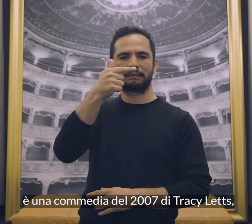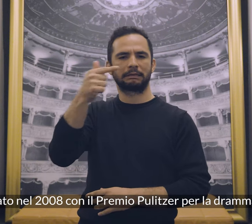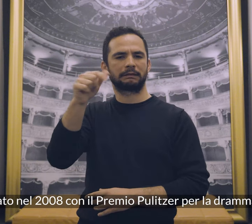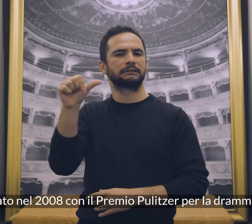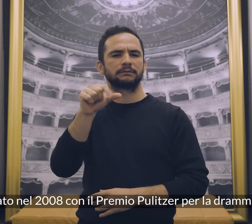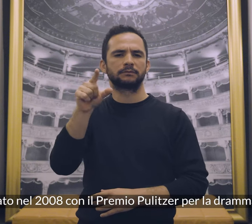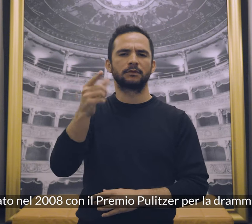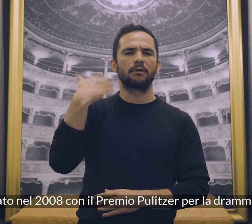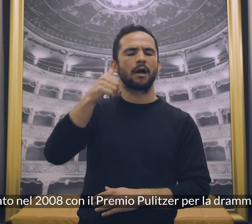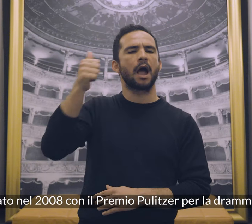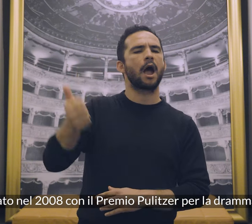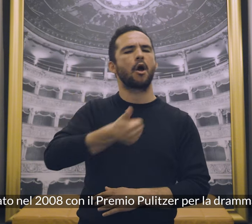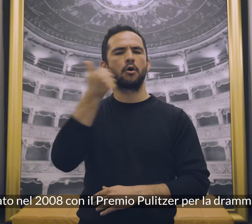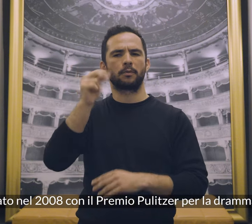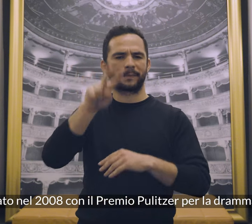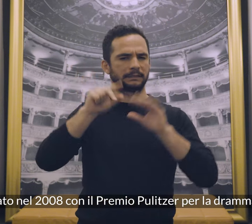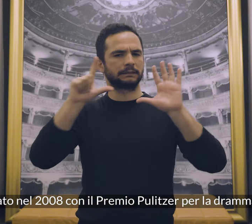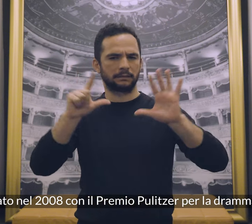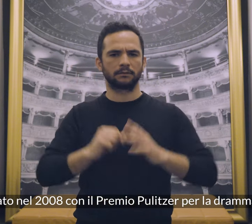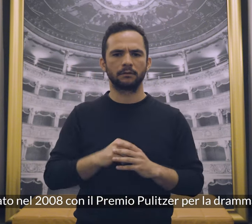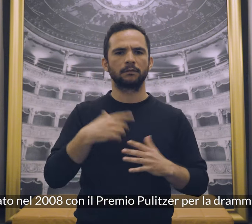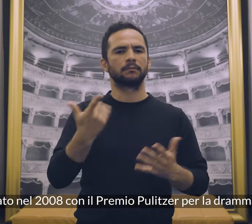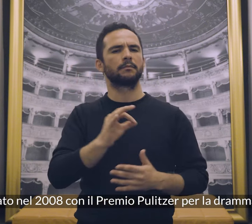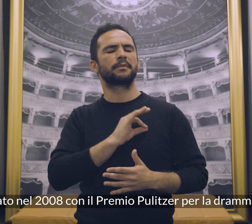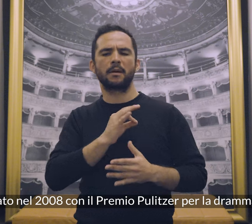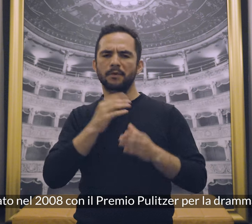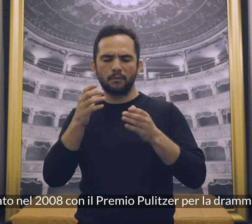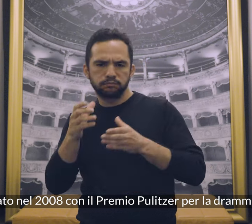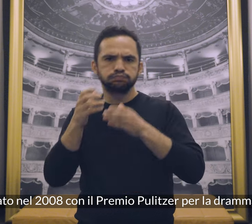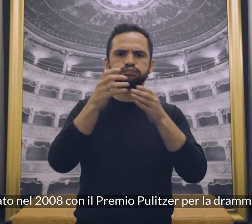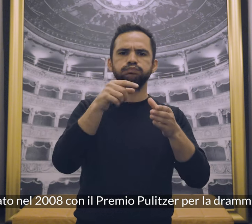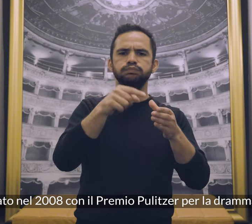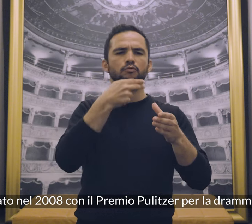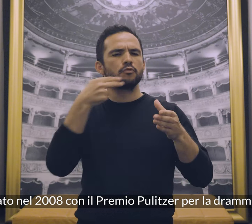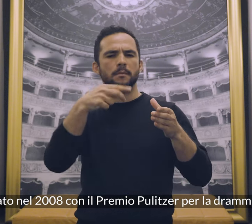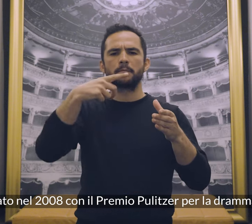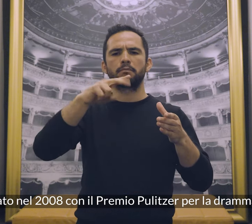premiato nel 2008 con il premio Pulitzer per la drammaturgia.